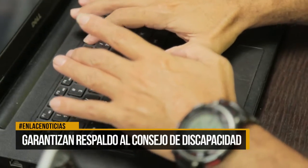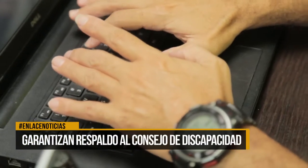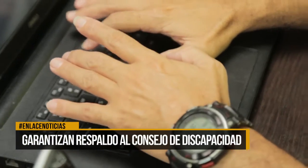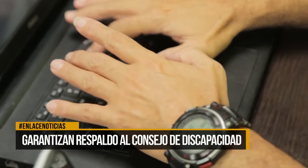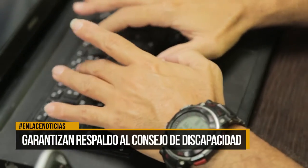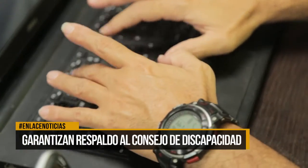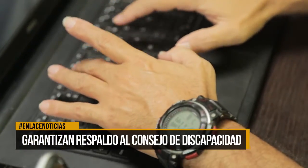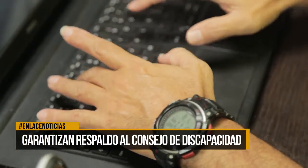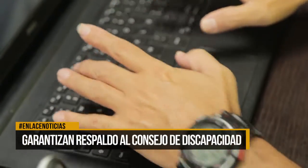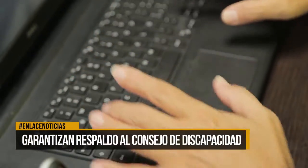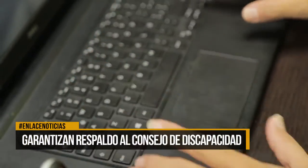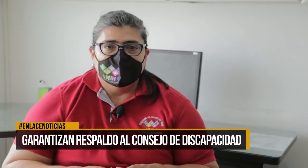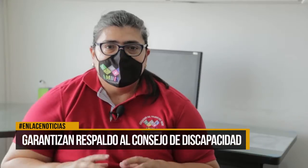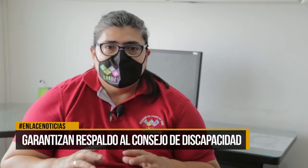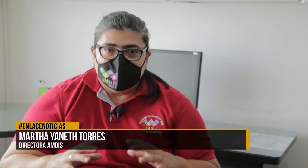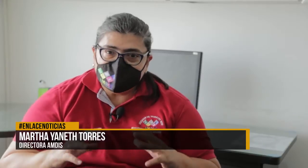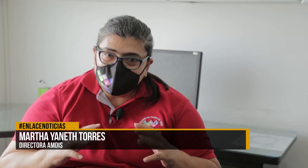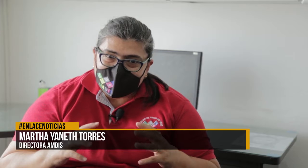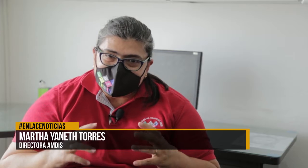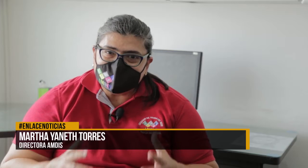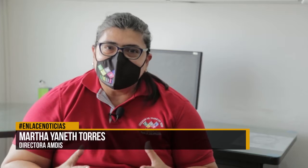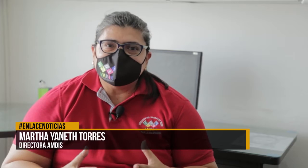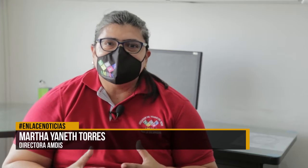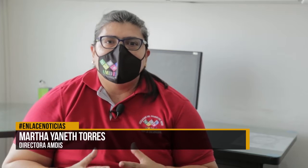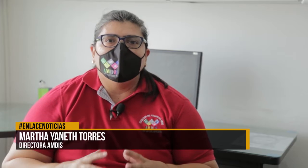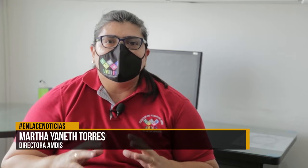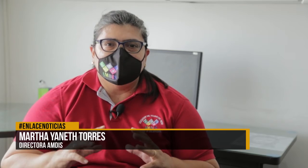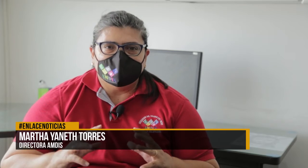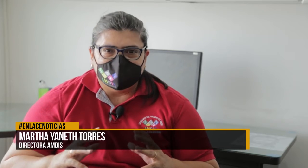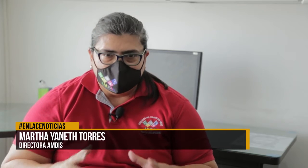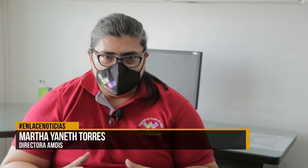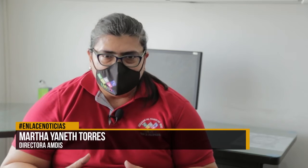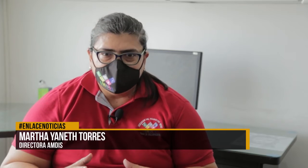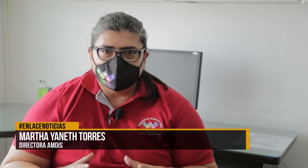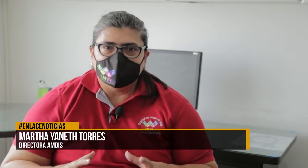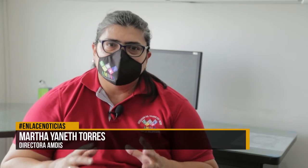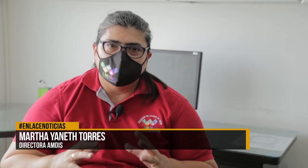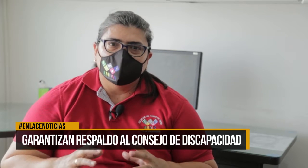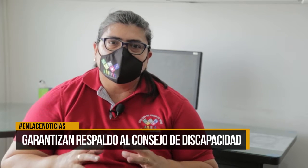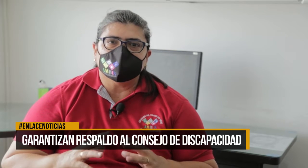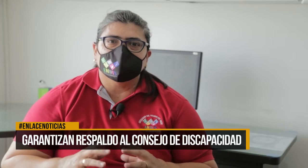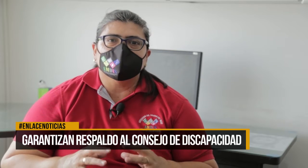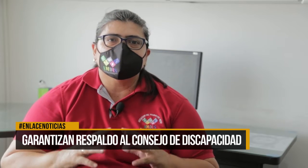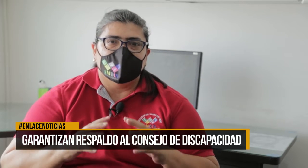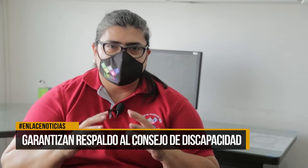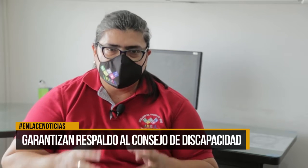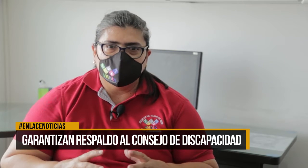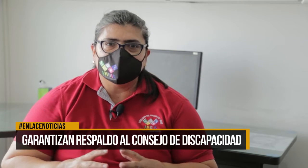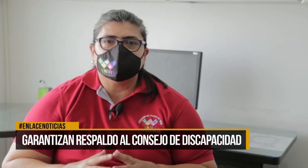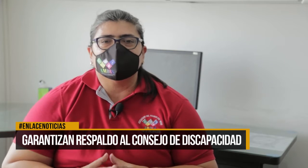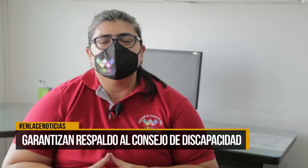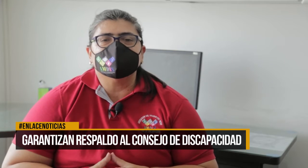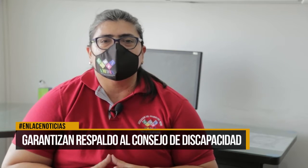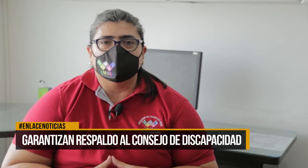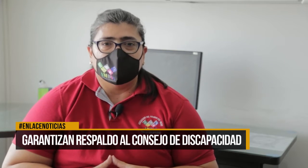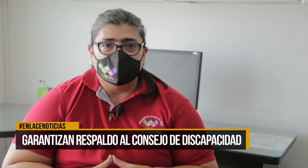Consejo Distrital de Discapacidad es una instancia orientadora de todo lo que son las acciones que se deben desarrollar